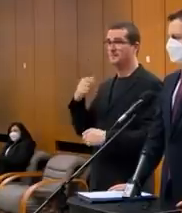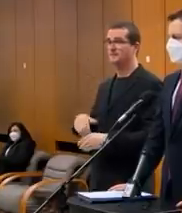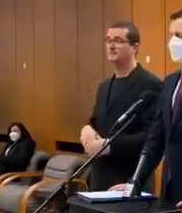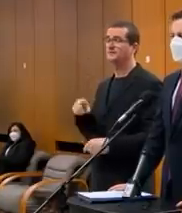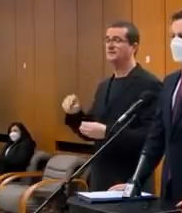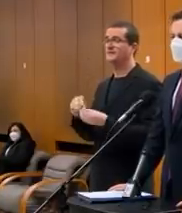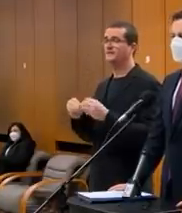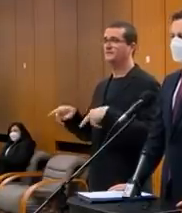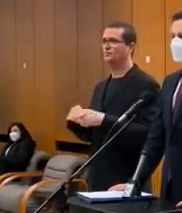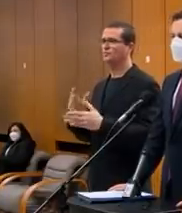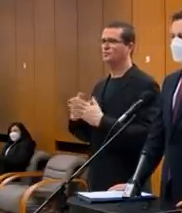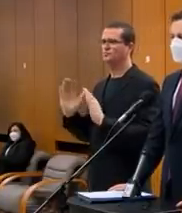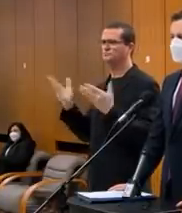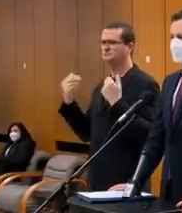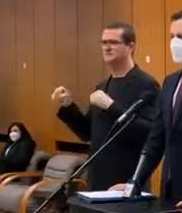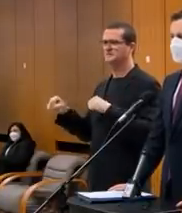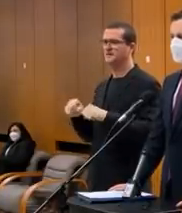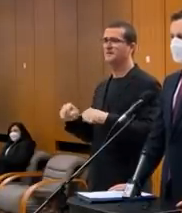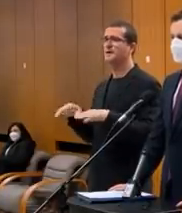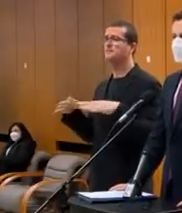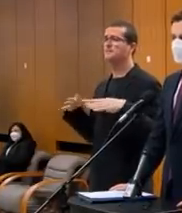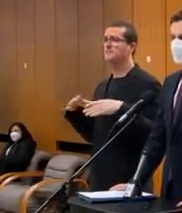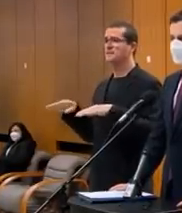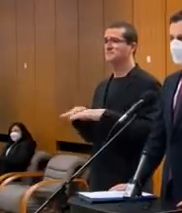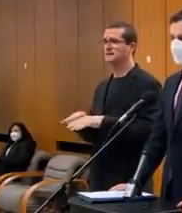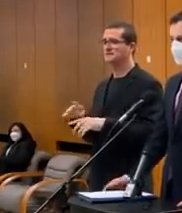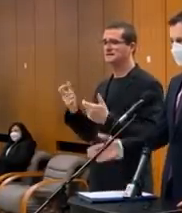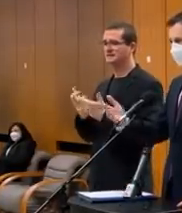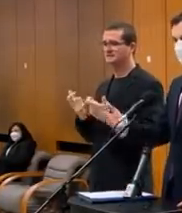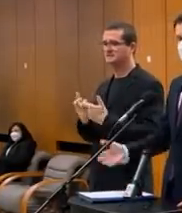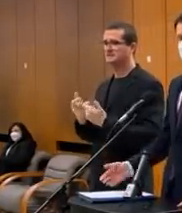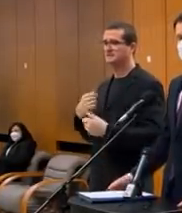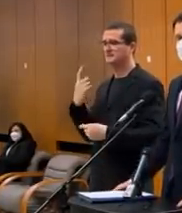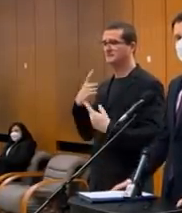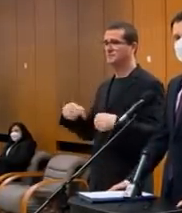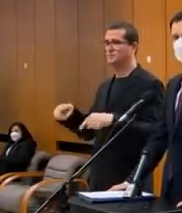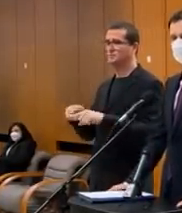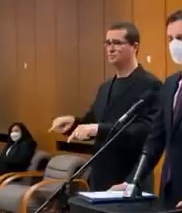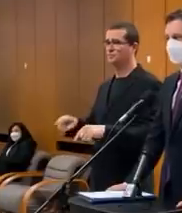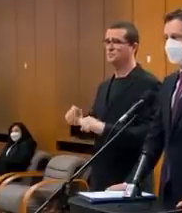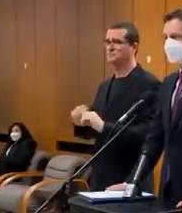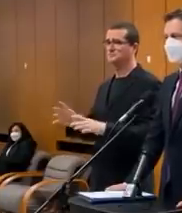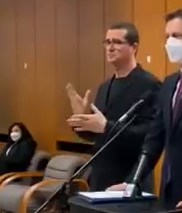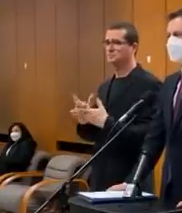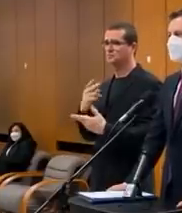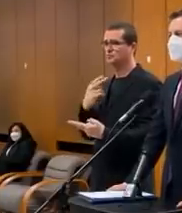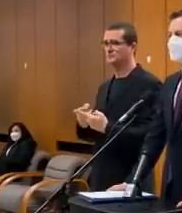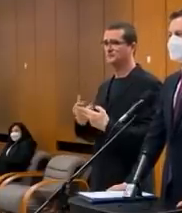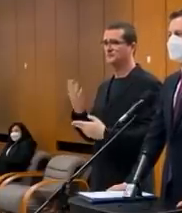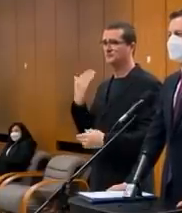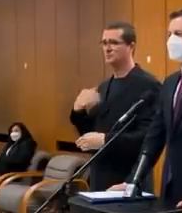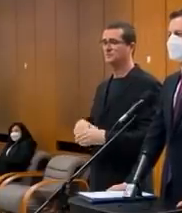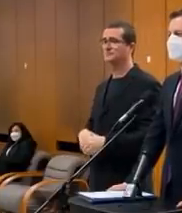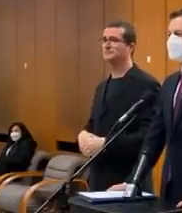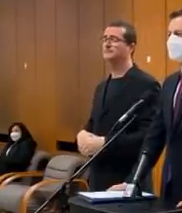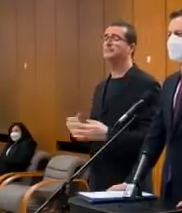Tieto veci boli diskutované deň na vláde a pán minister vlastne aj vysvetlil a predpokladám, že aj vám tu mediám tie veci zodpovedal. Niekto